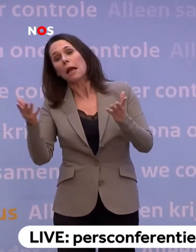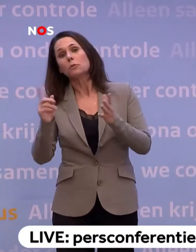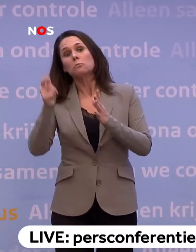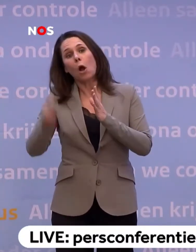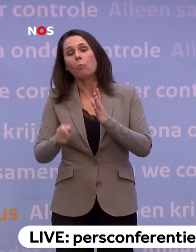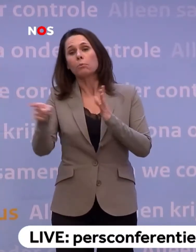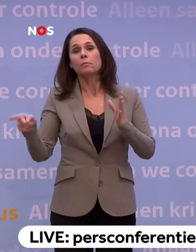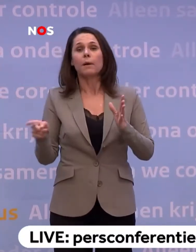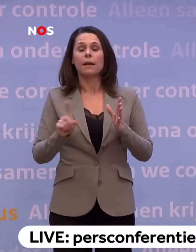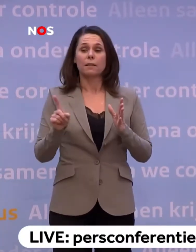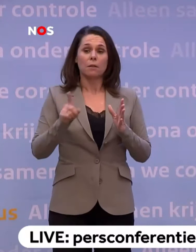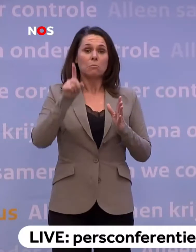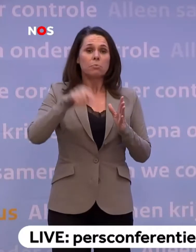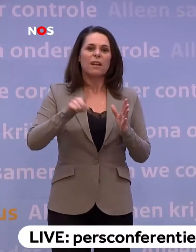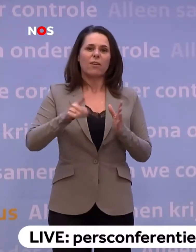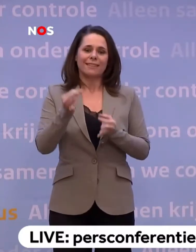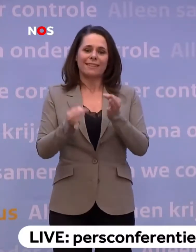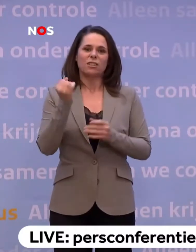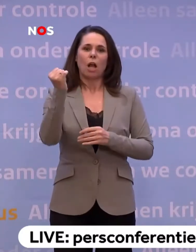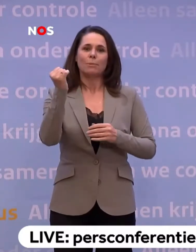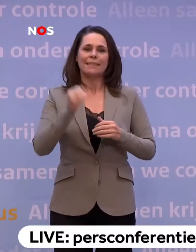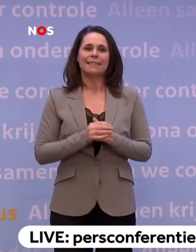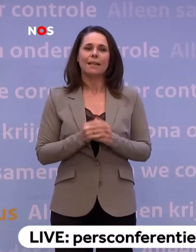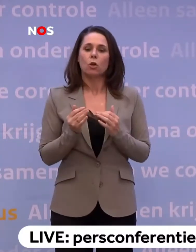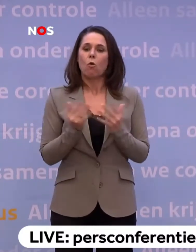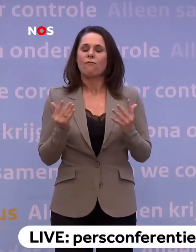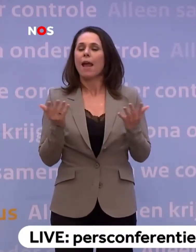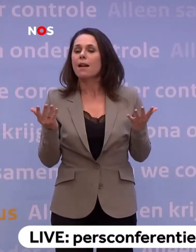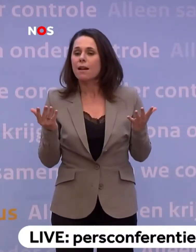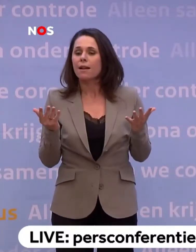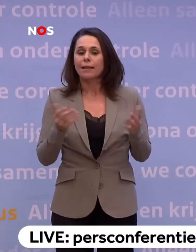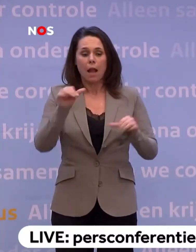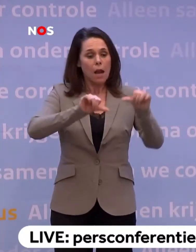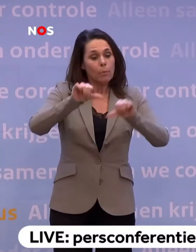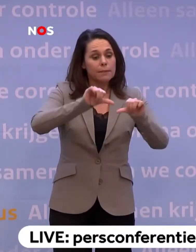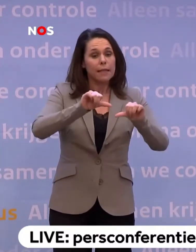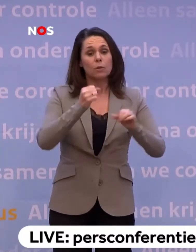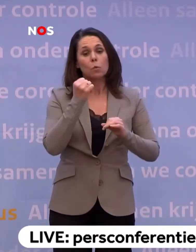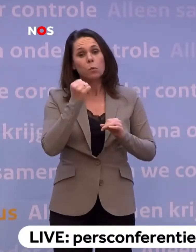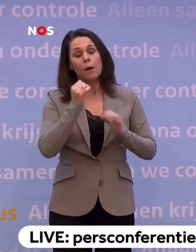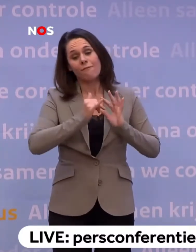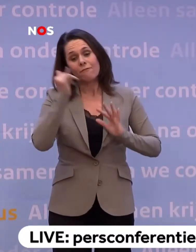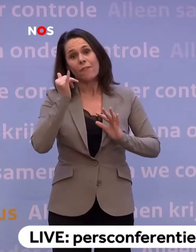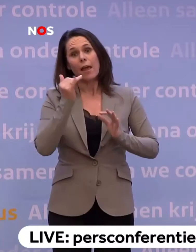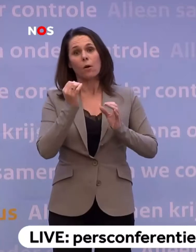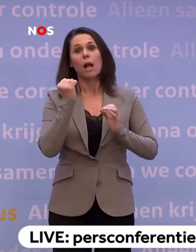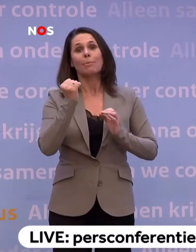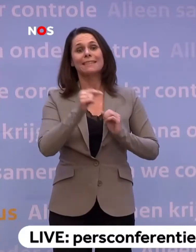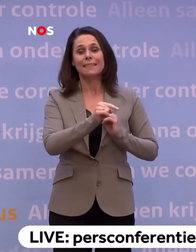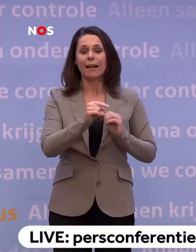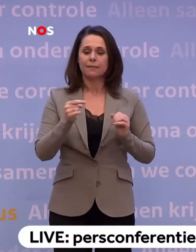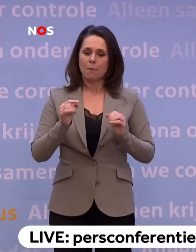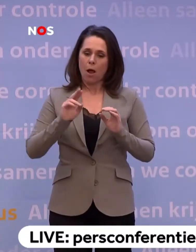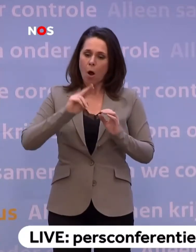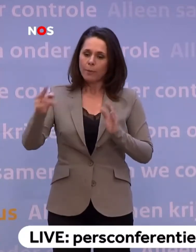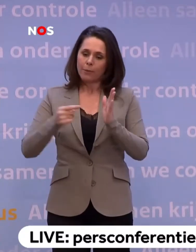mogelijkheden maken... ...maar dan ben je echt wel afhankelijk van de testcapaciteit. En die testcapaciteit in de laboratoria, die is heel fors... ...maar die testcapaciteit kan pas weer